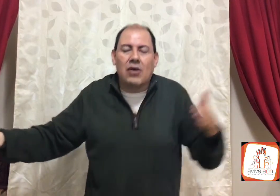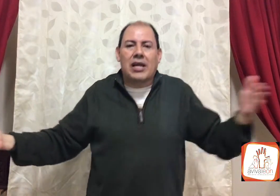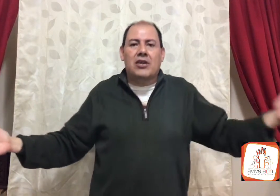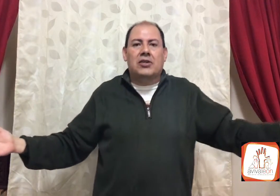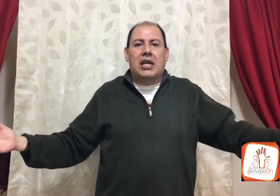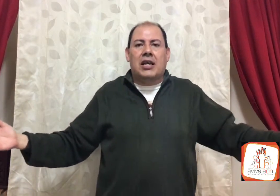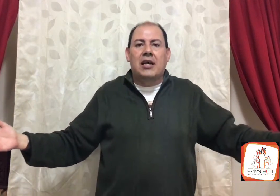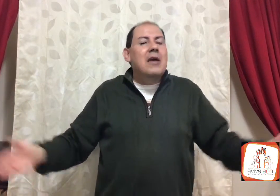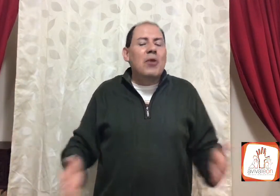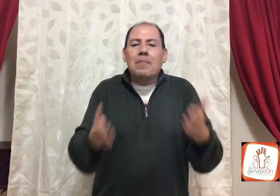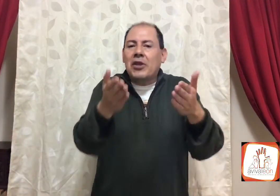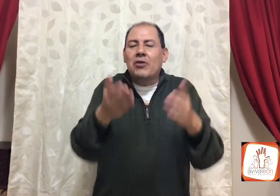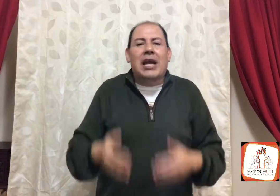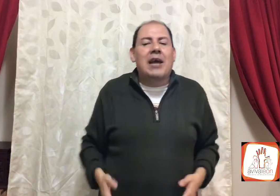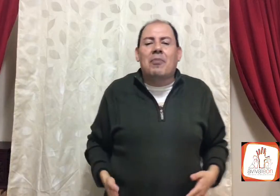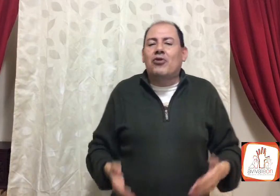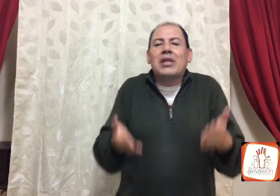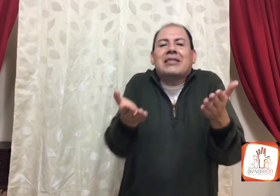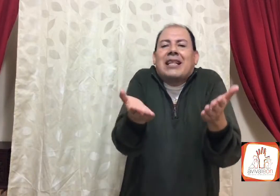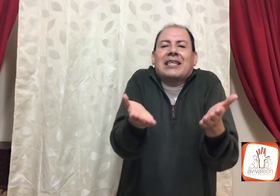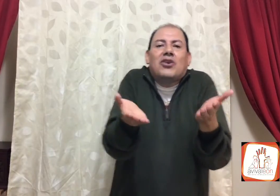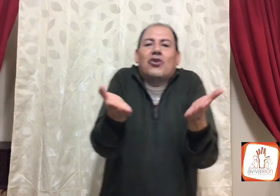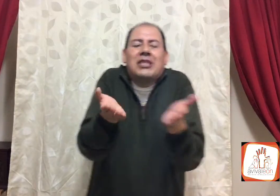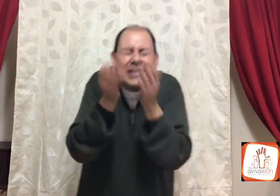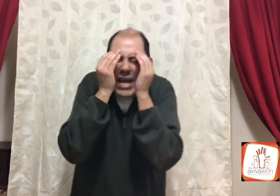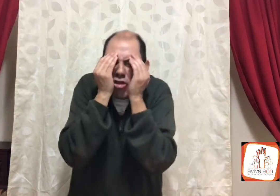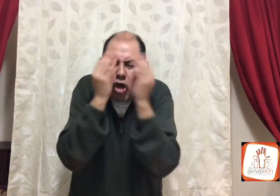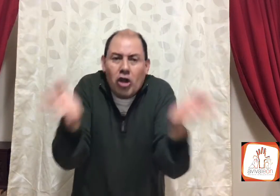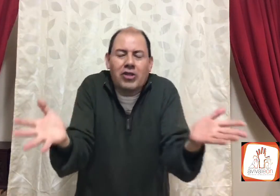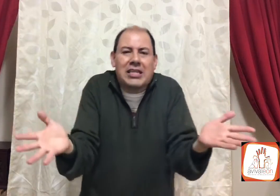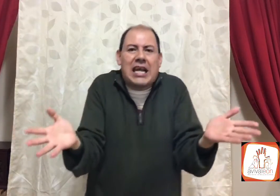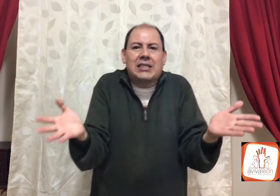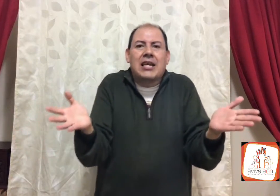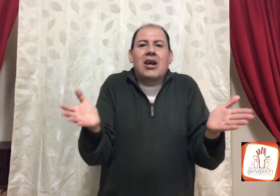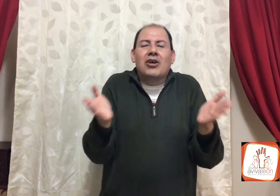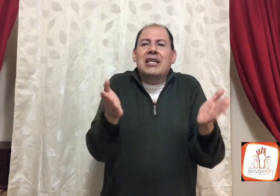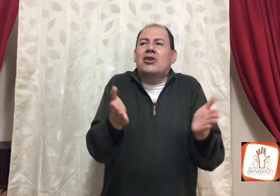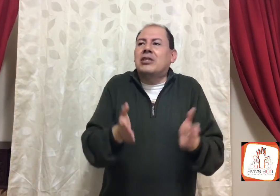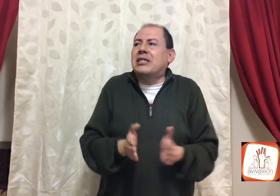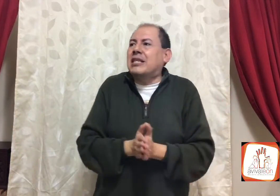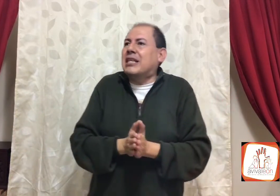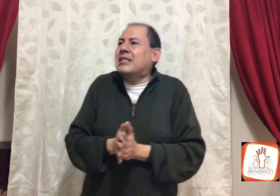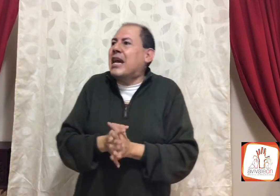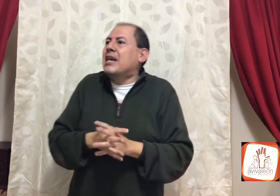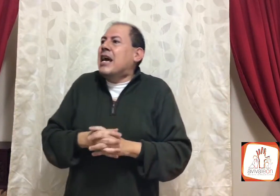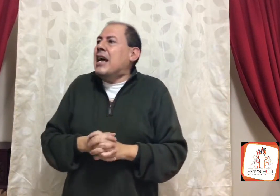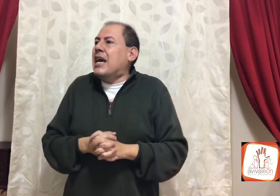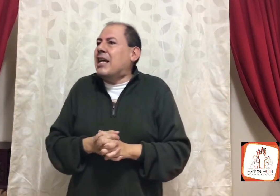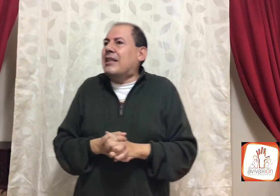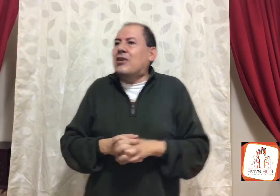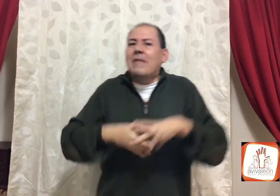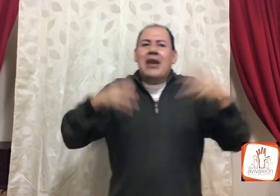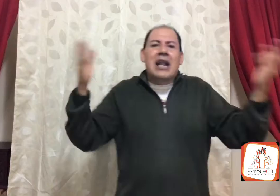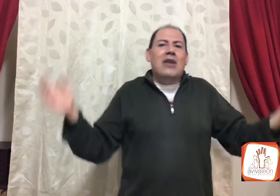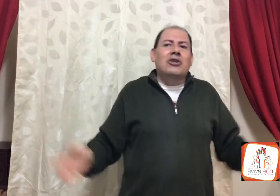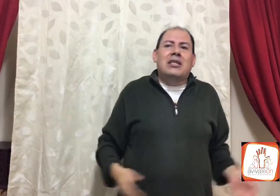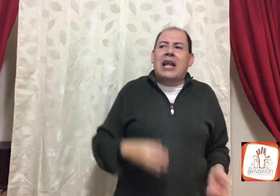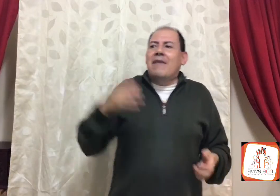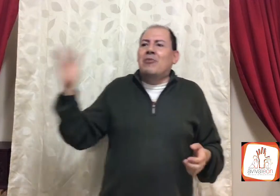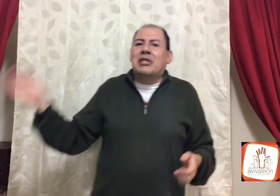lo que Dios quiere, voy a poner un ejemplo, tú en esta nación, oyes todos los días, oyes cosas que dicen, es que, te robaron la luz, y te la vamos a